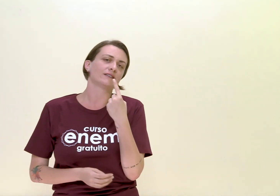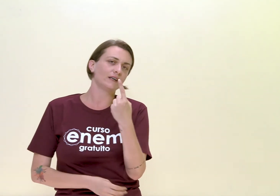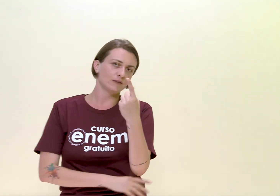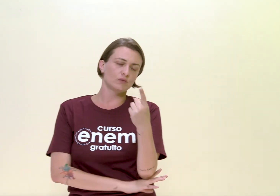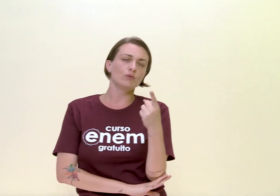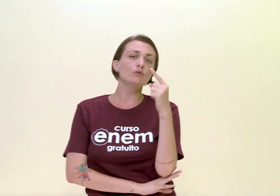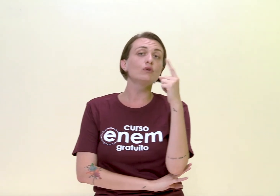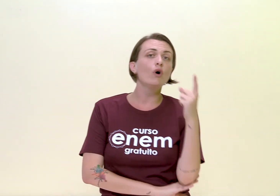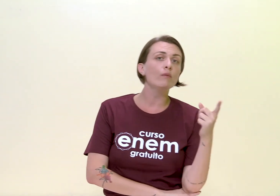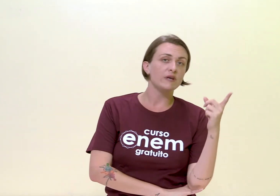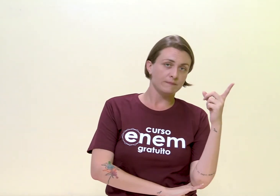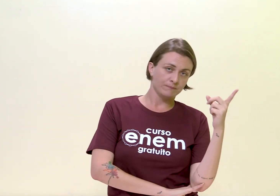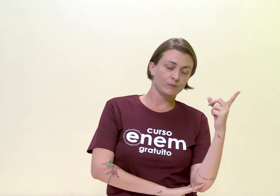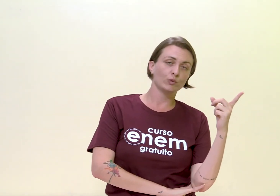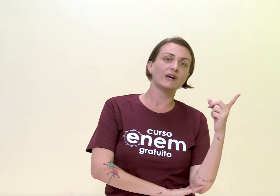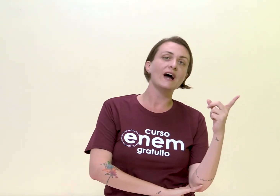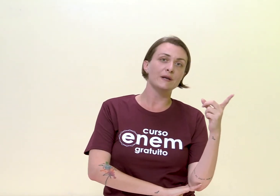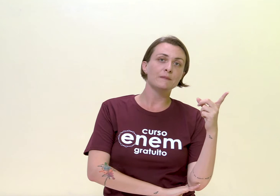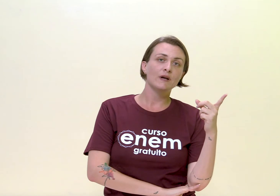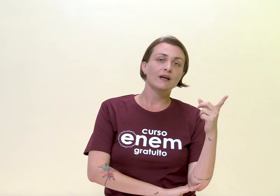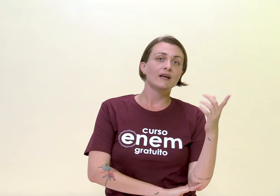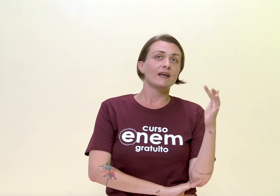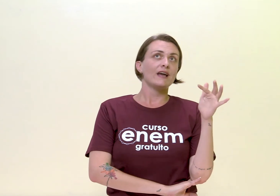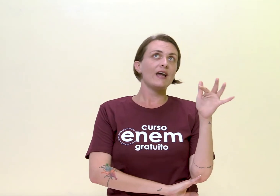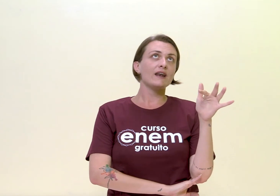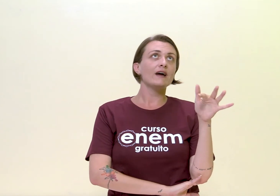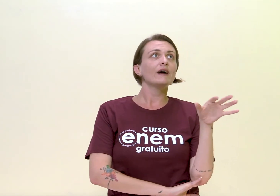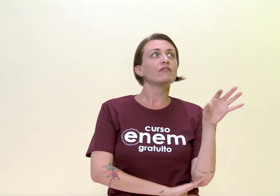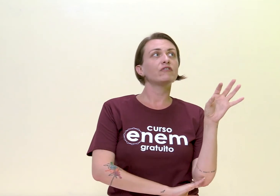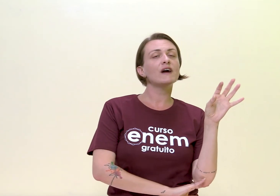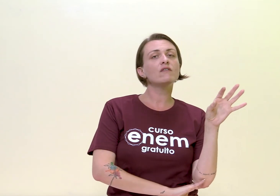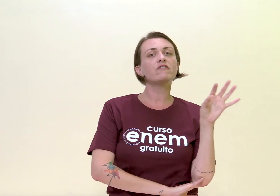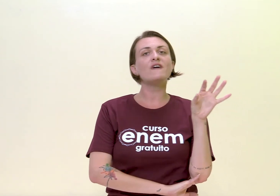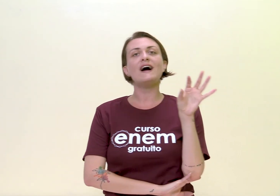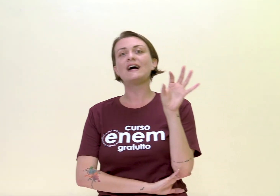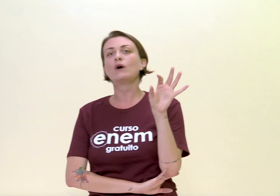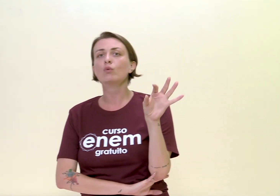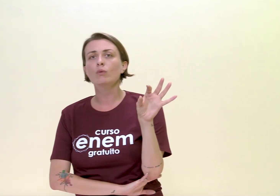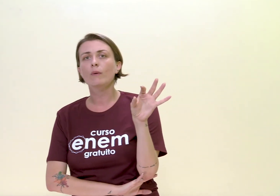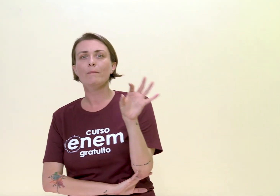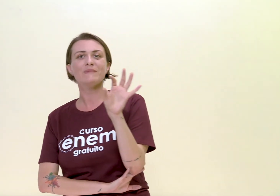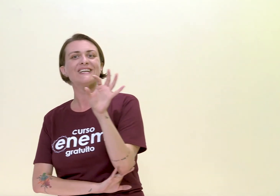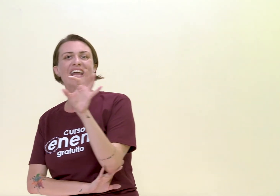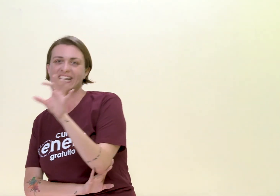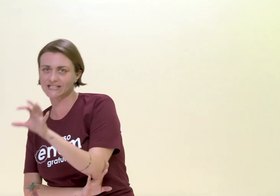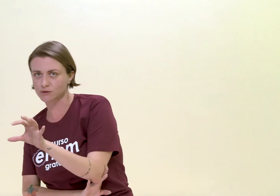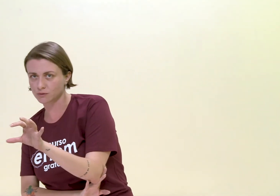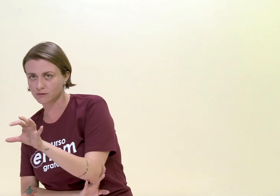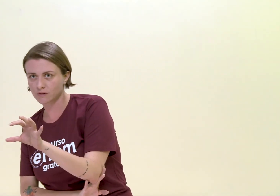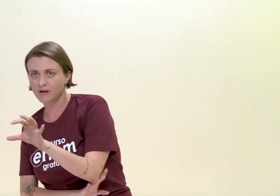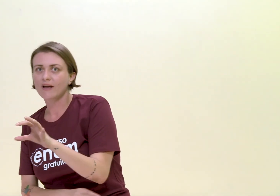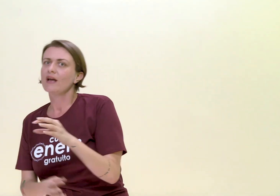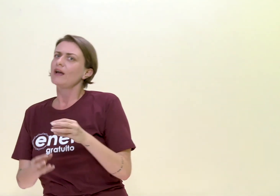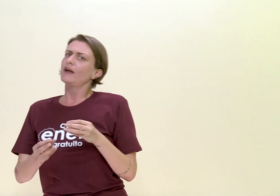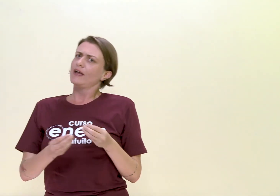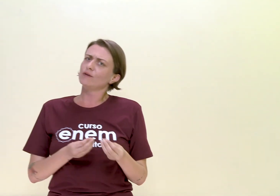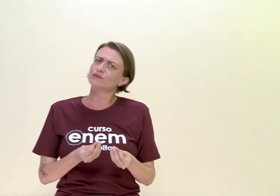Entretanto, o nome do cara, era Fanfarrão Minésio. Eu